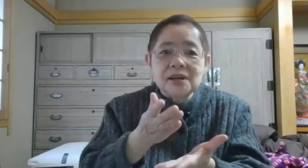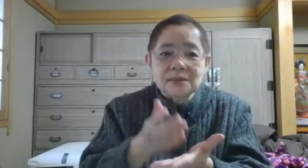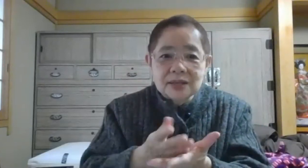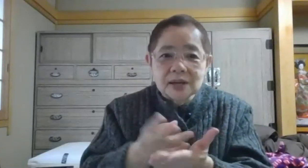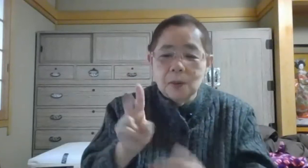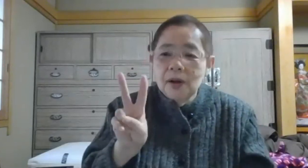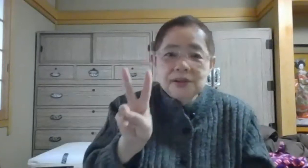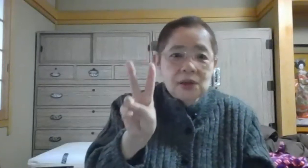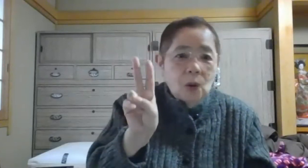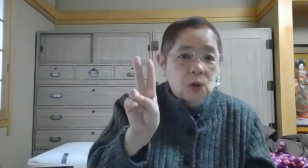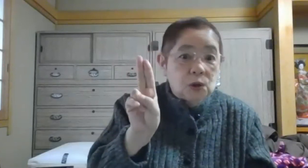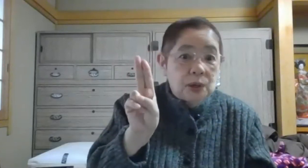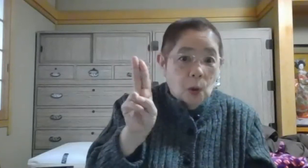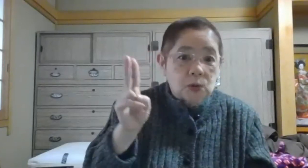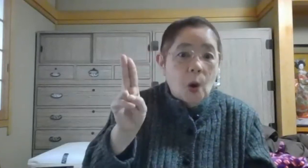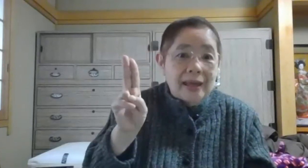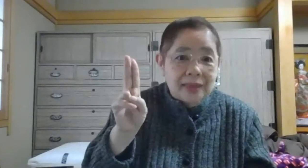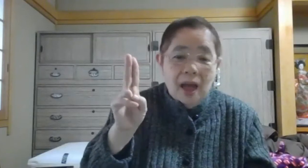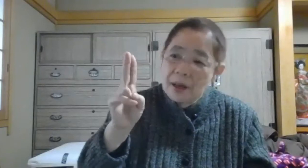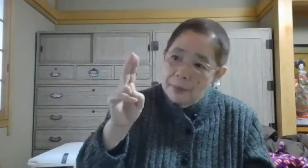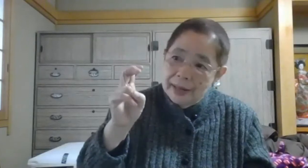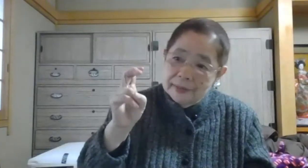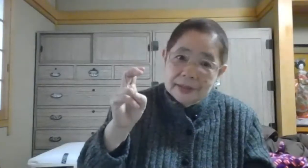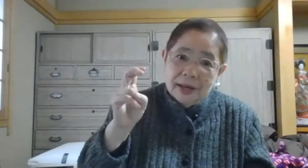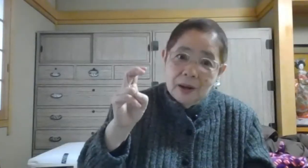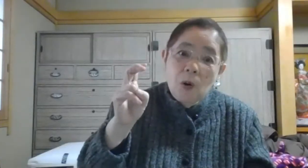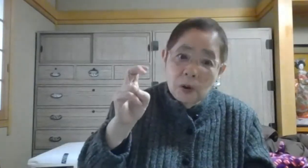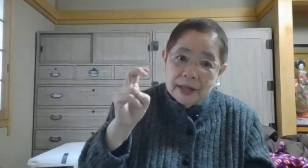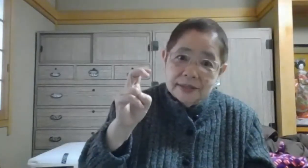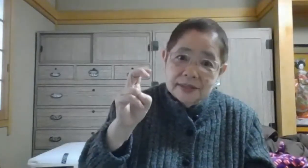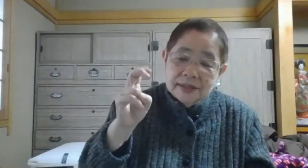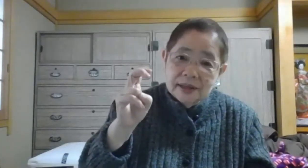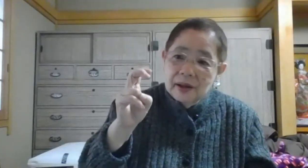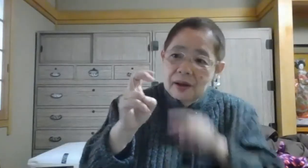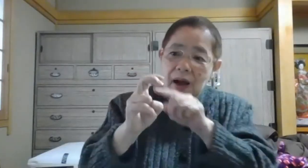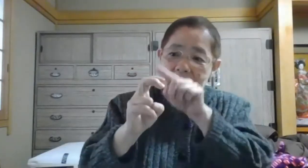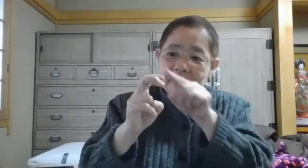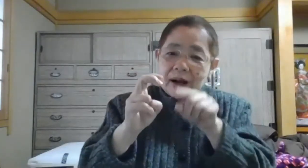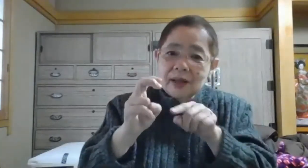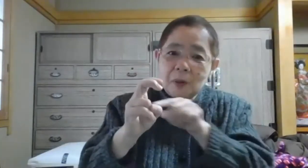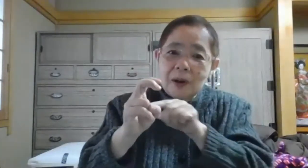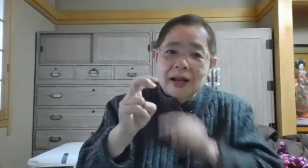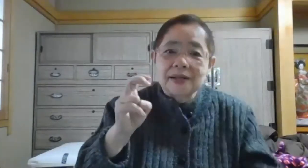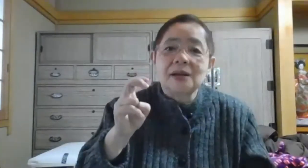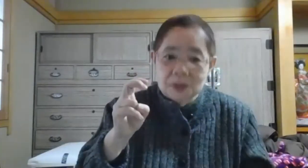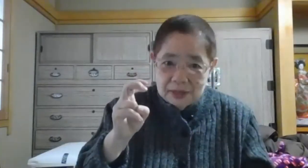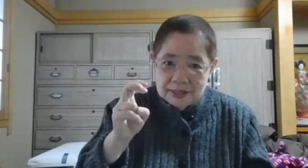しますけど2本の指を揃えて曲げてくださいろですカタカナのろから来てるそうです